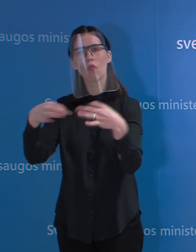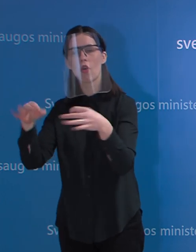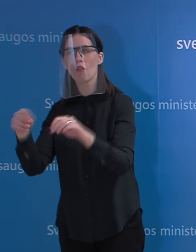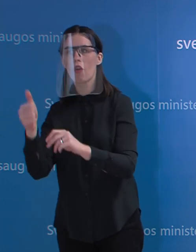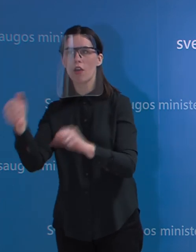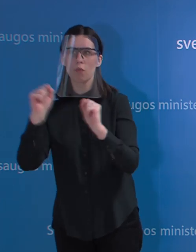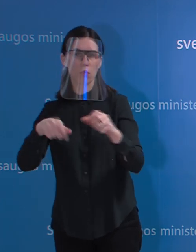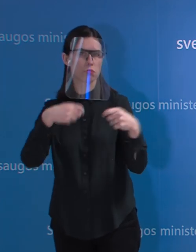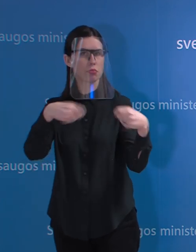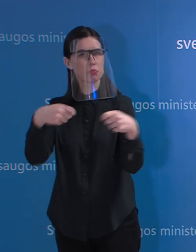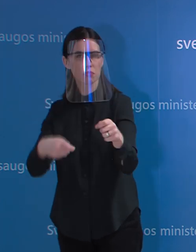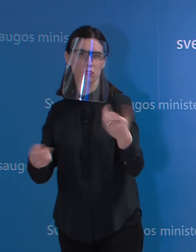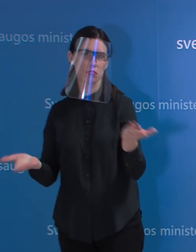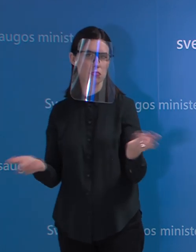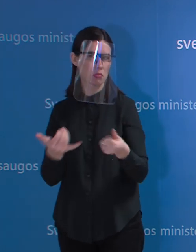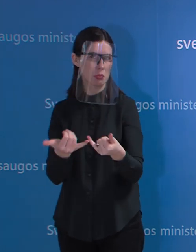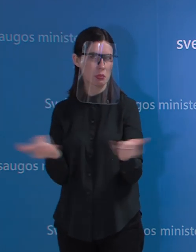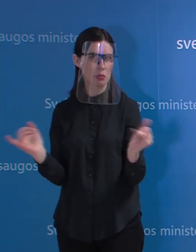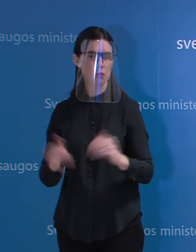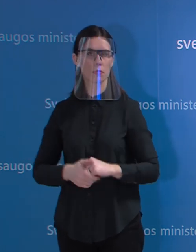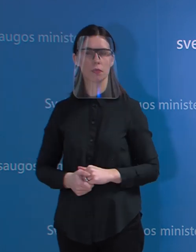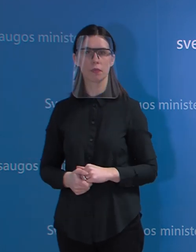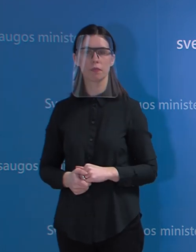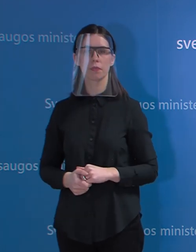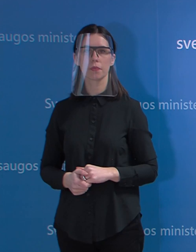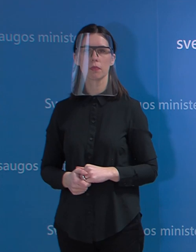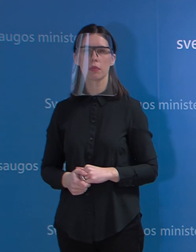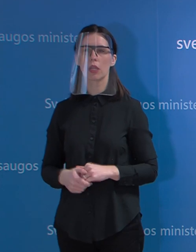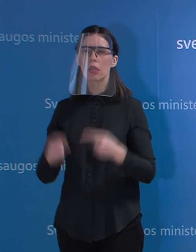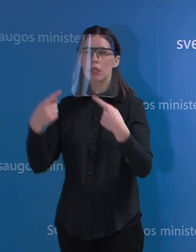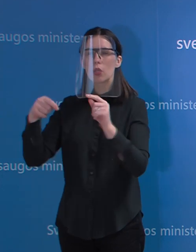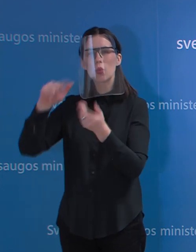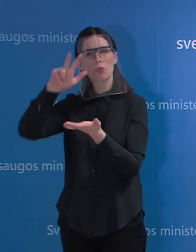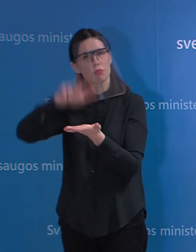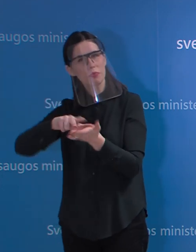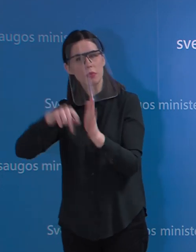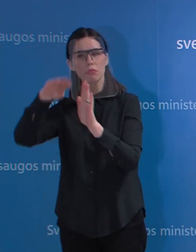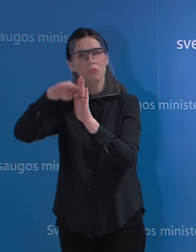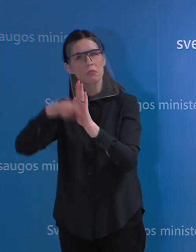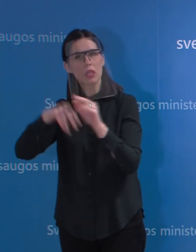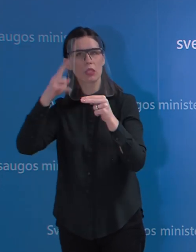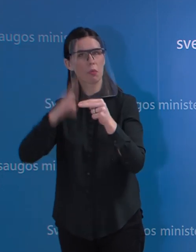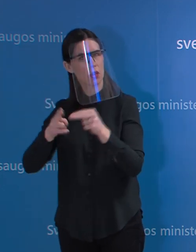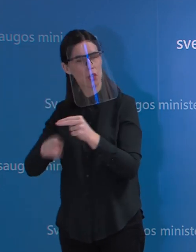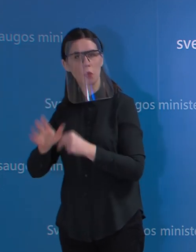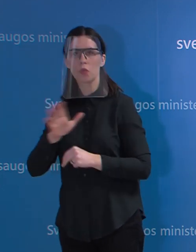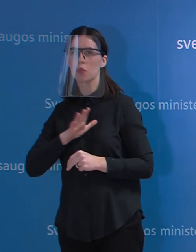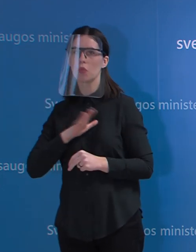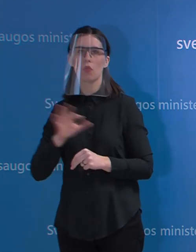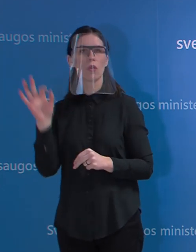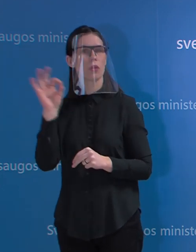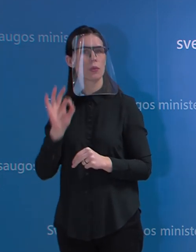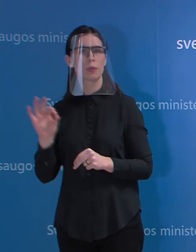yra priimti ir kiti sprendimai dėl to, kad